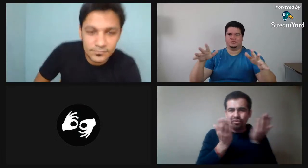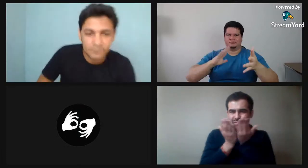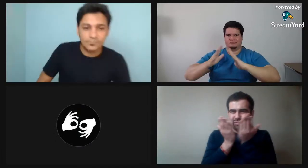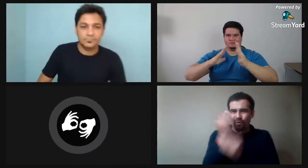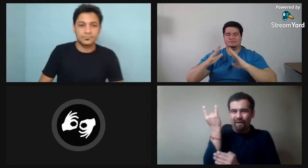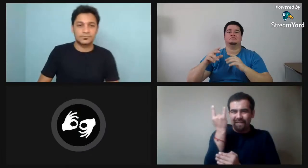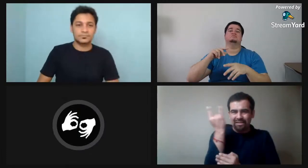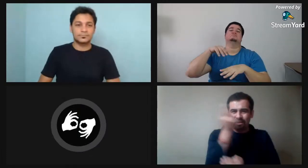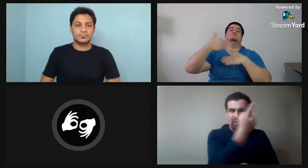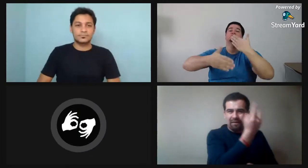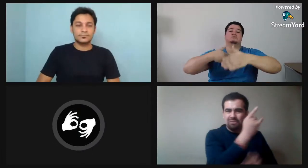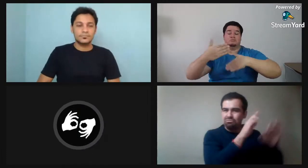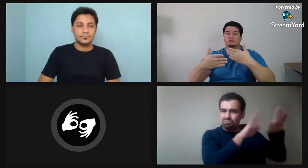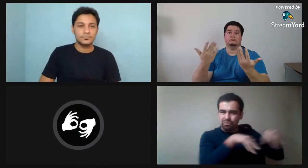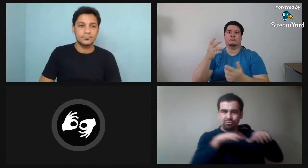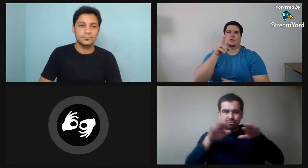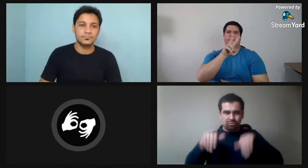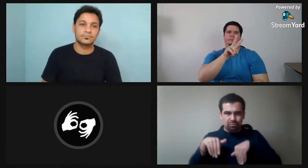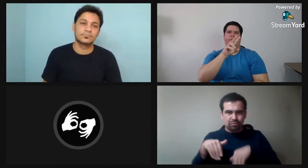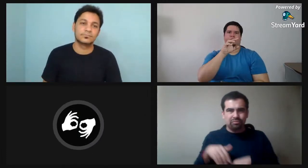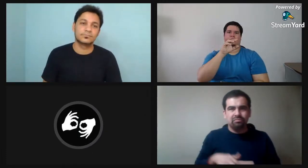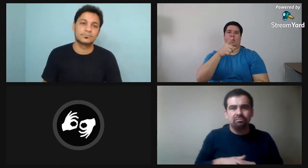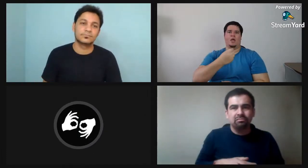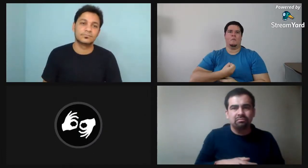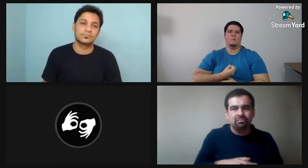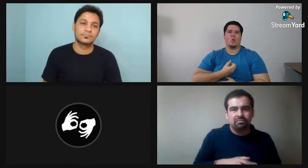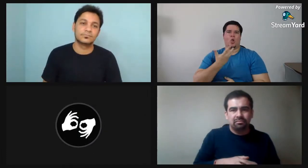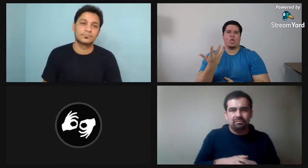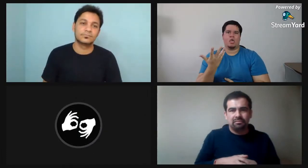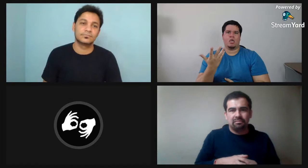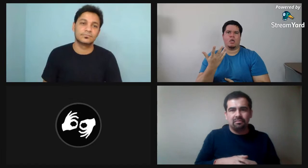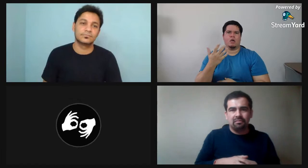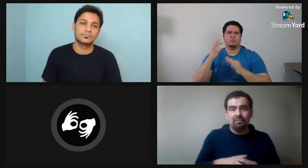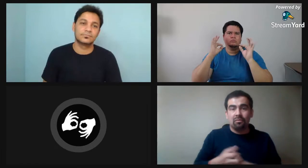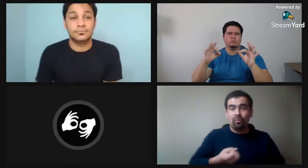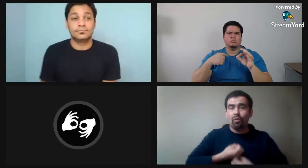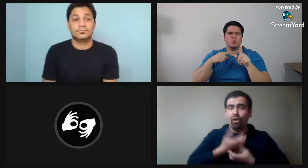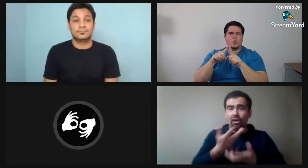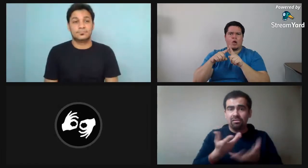Bueno, igual que Ricardo, ambos estudiamos en la misma universidad o en la universidad